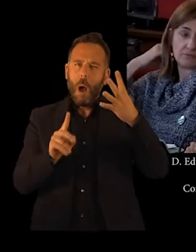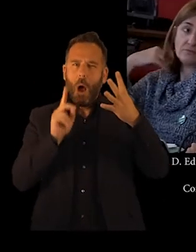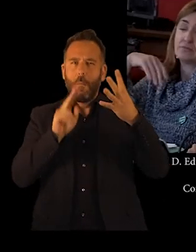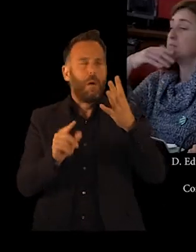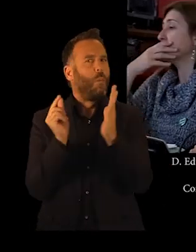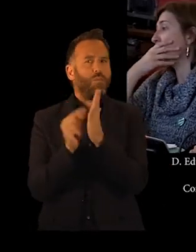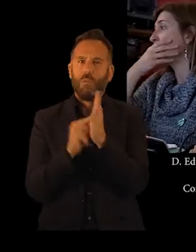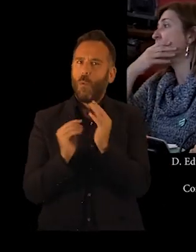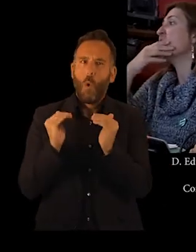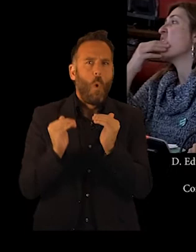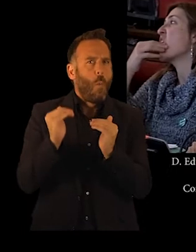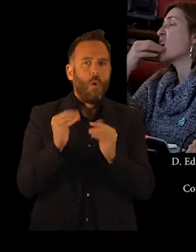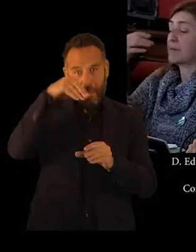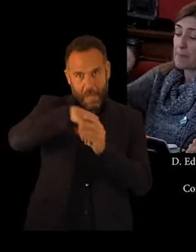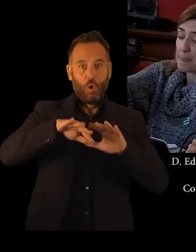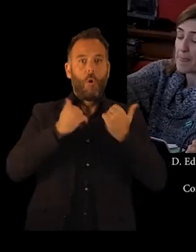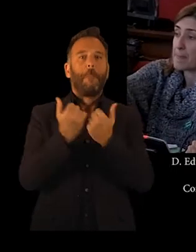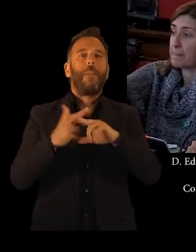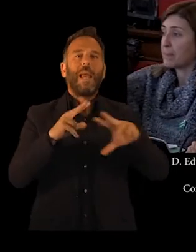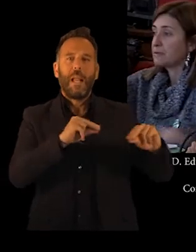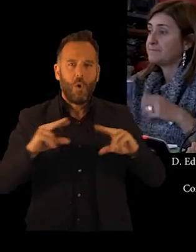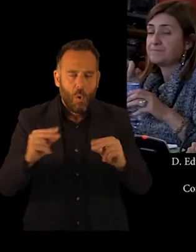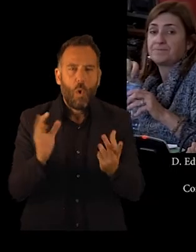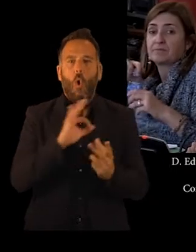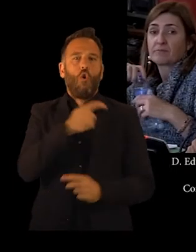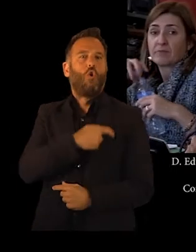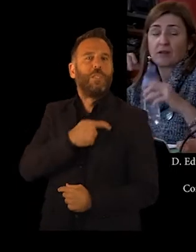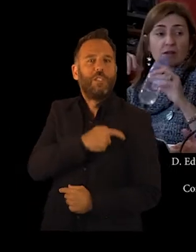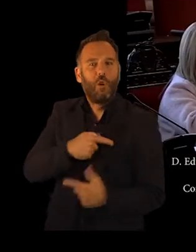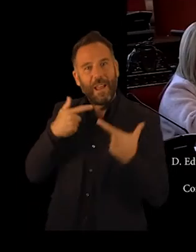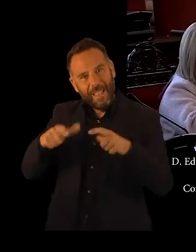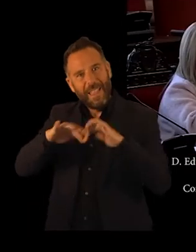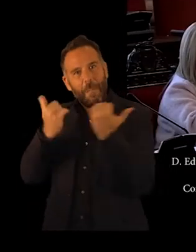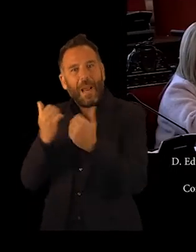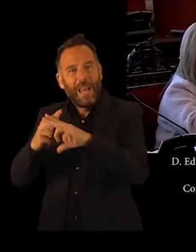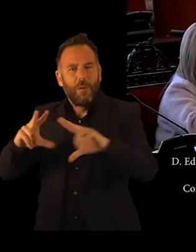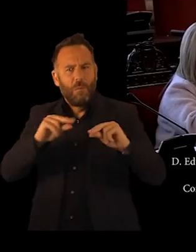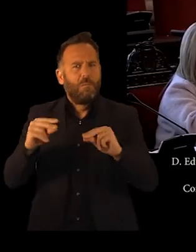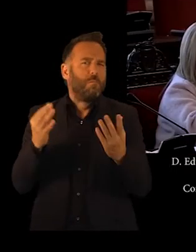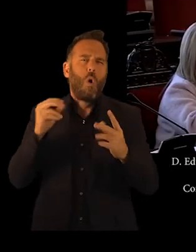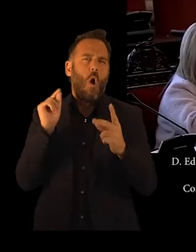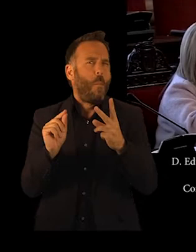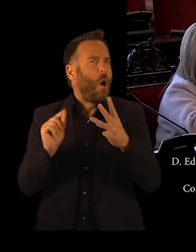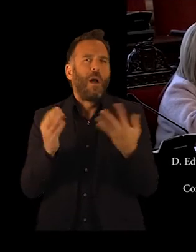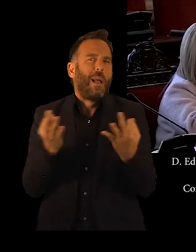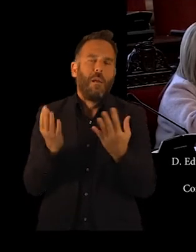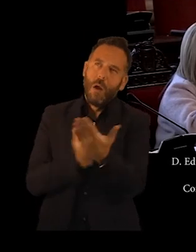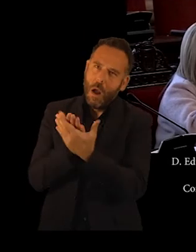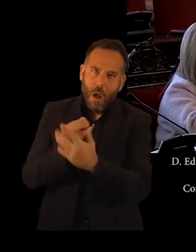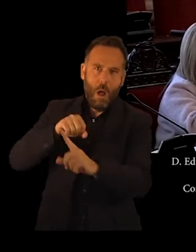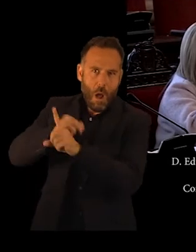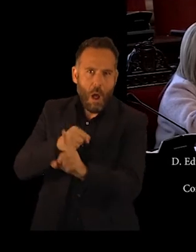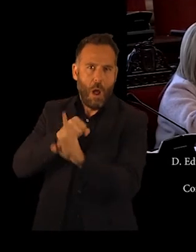mociones, tanto en el Pleno como en las distintas comisiones, pidiéndole a la Junta de Andalucía